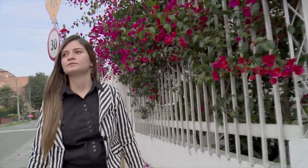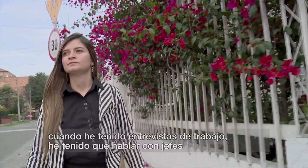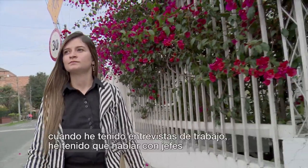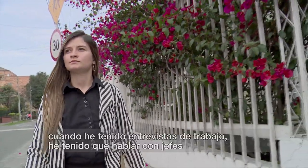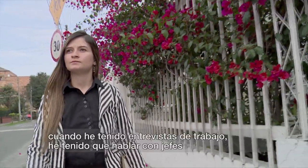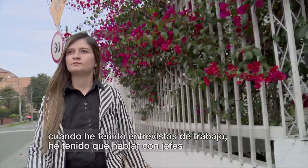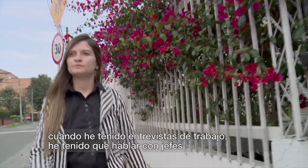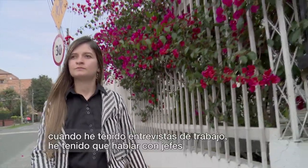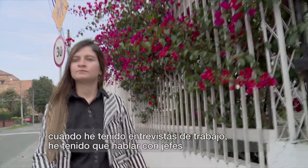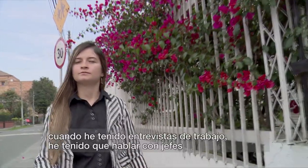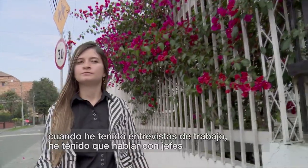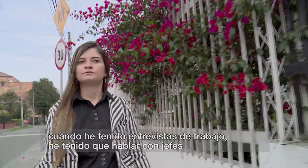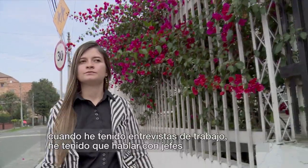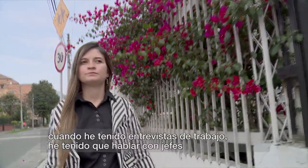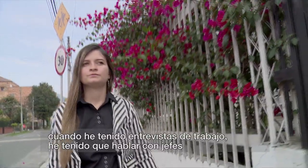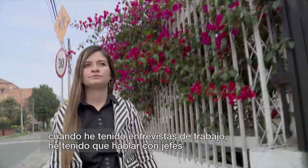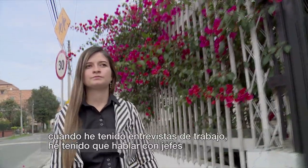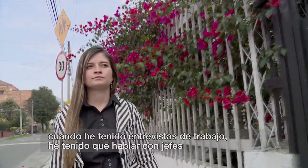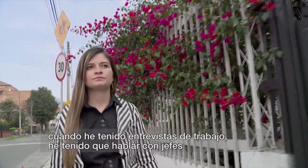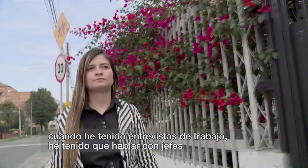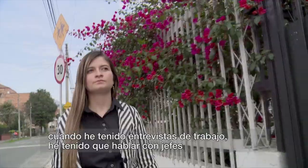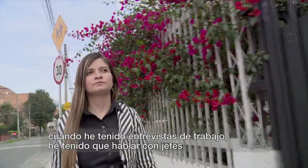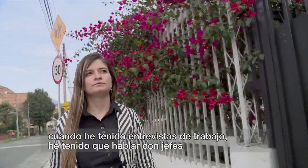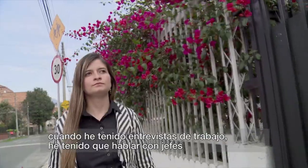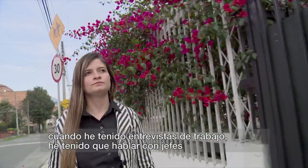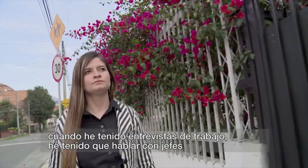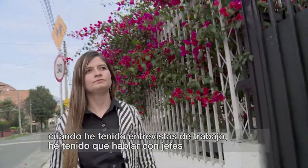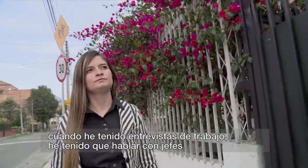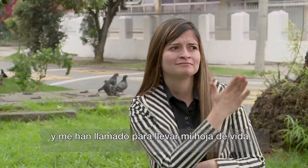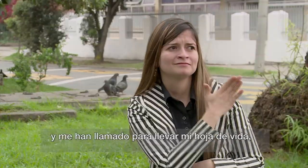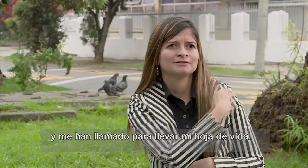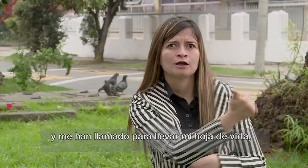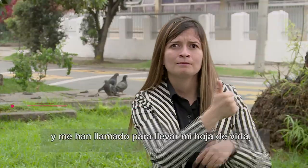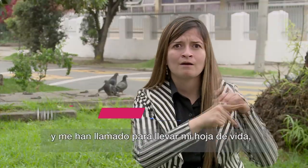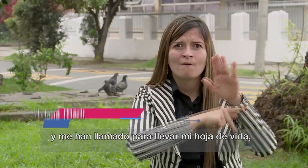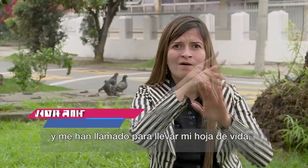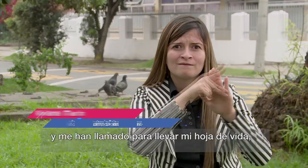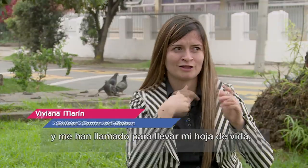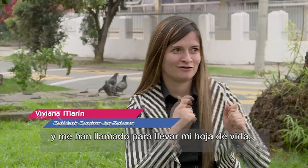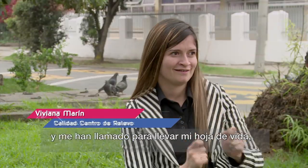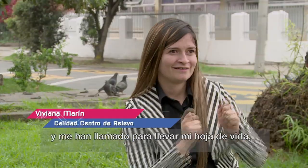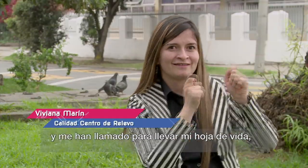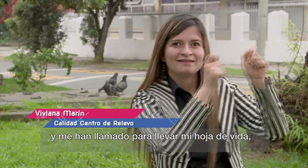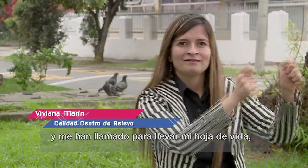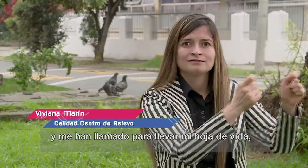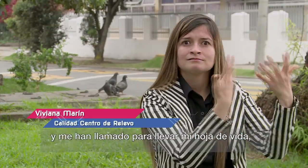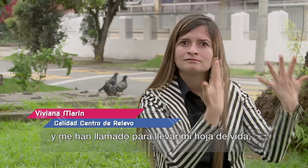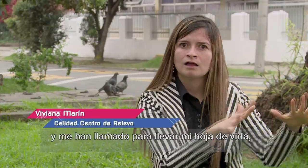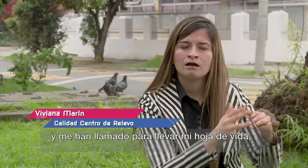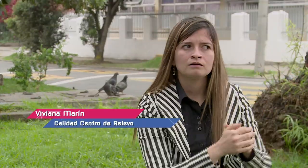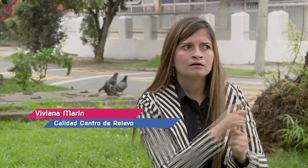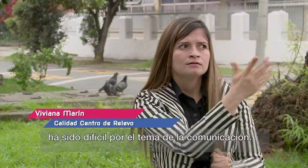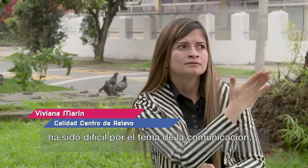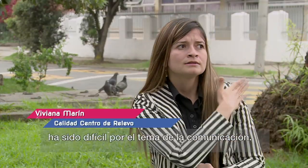Cuando he tenido entrevistas de trabajo, he tenido que hablar con jefes y me han llamado para llevar mi hoja de vida, ha sido